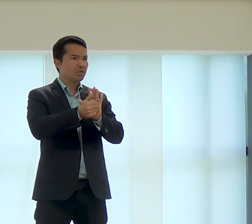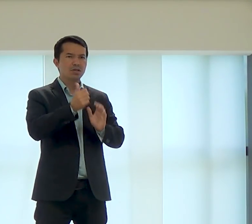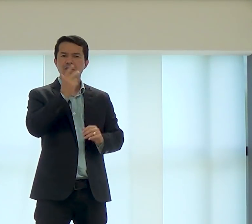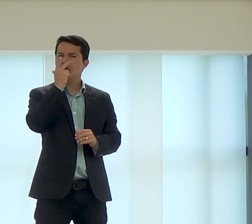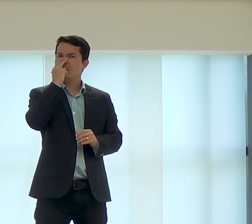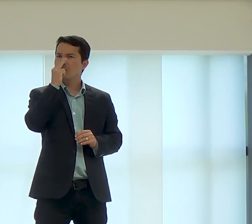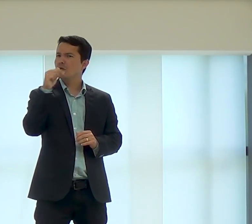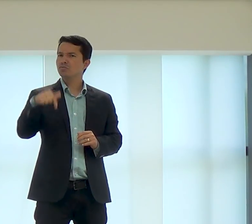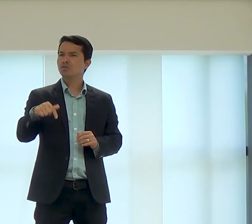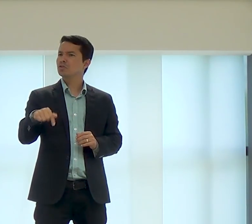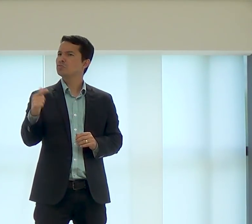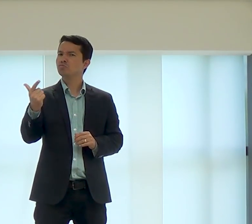surdo que é aqui da igreja,